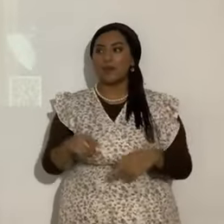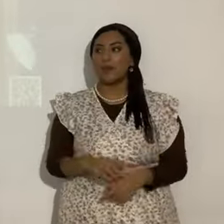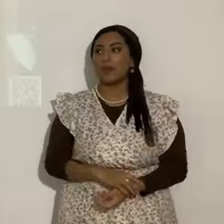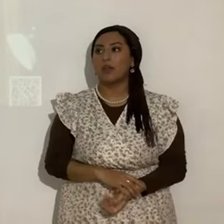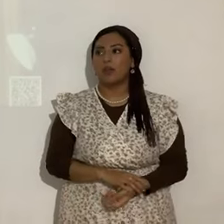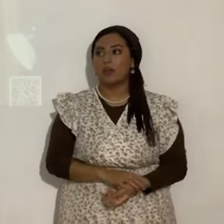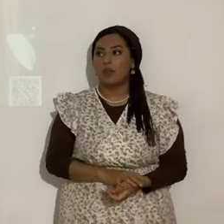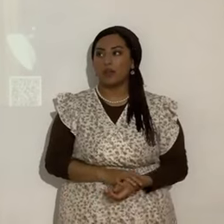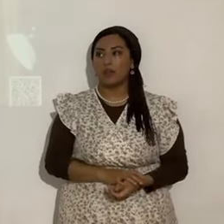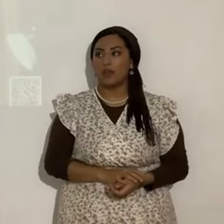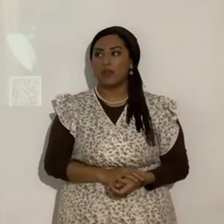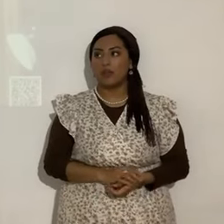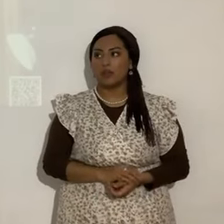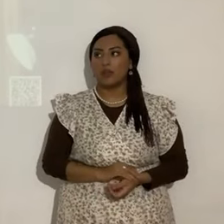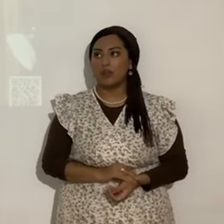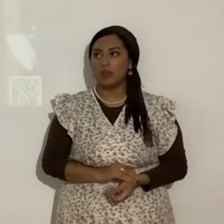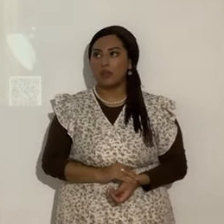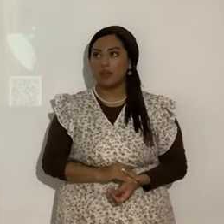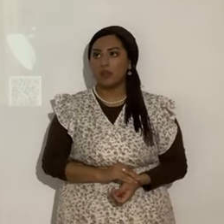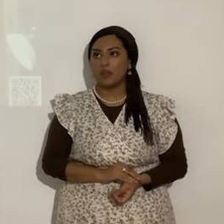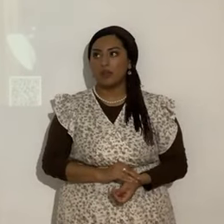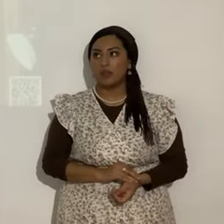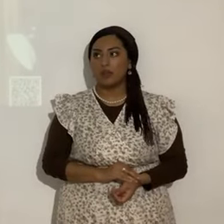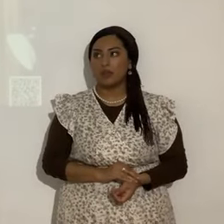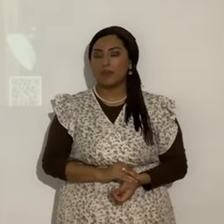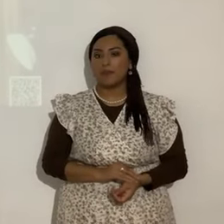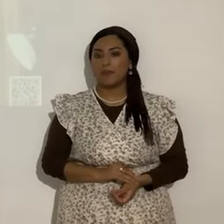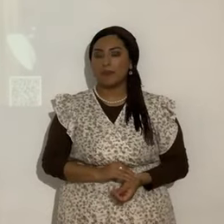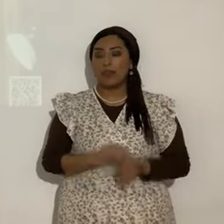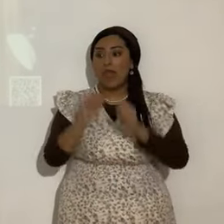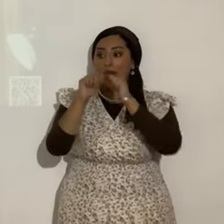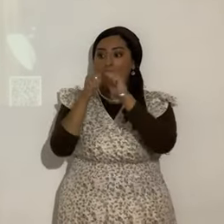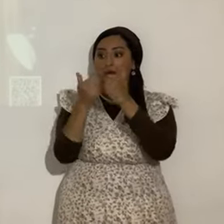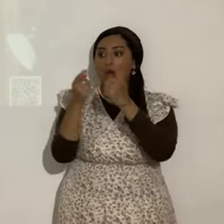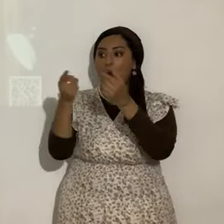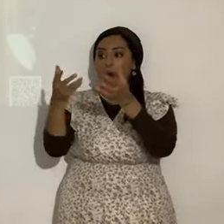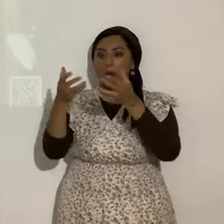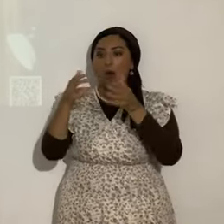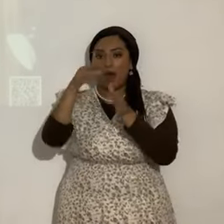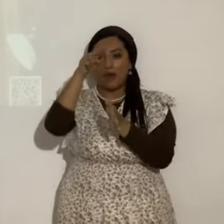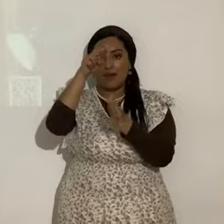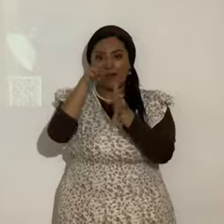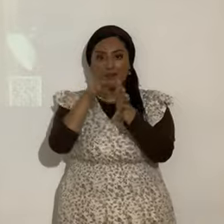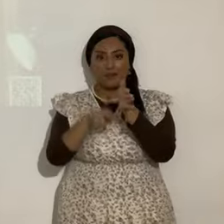pero mandaban a traer aquel que como querían que fuera su su tumba su lápida